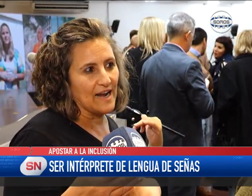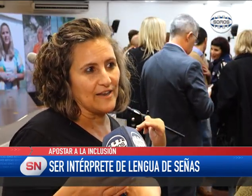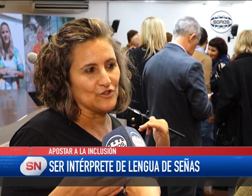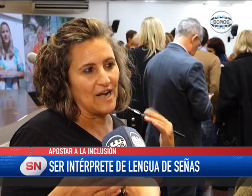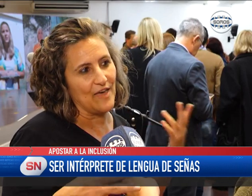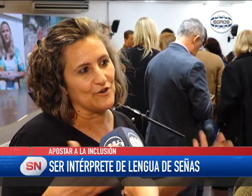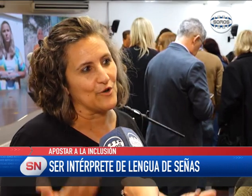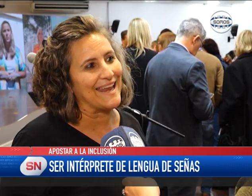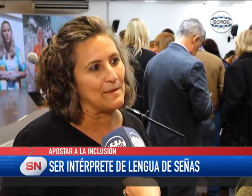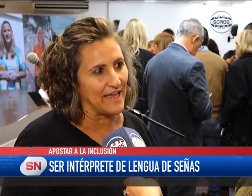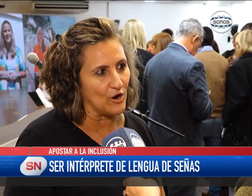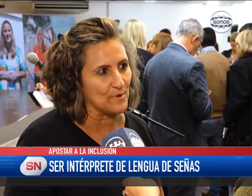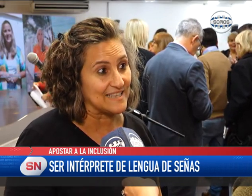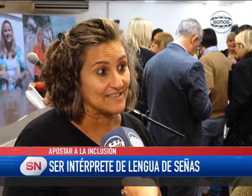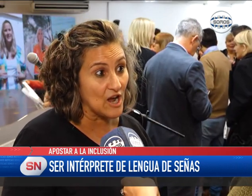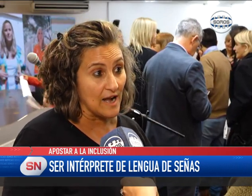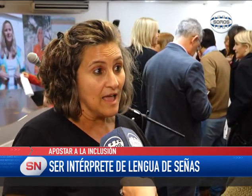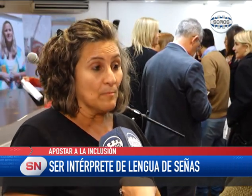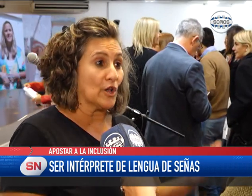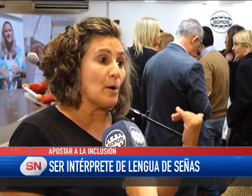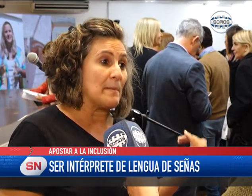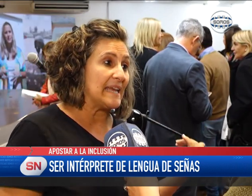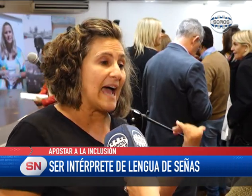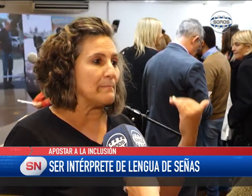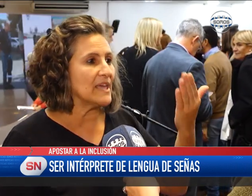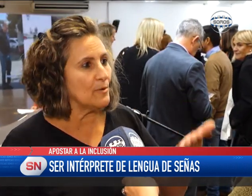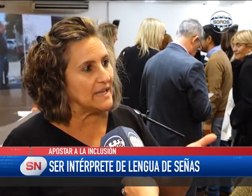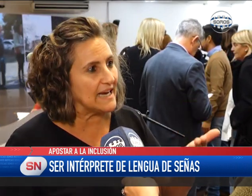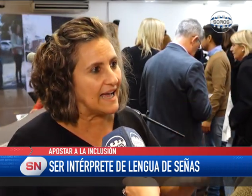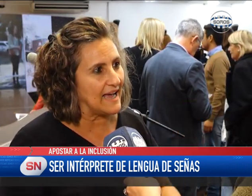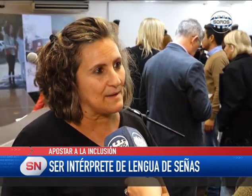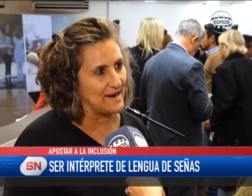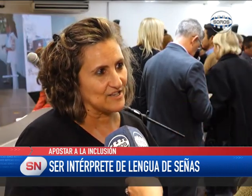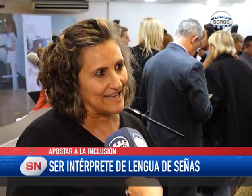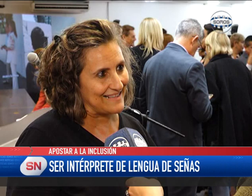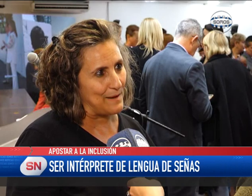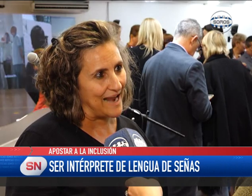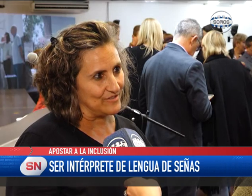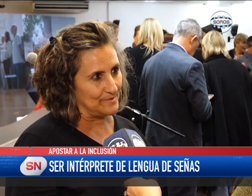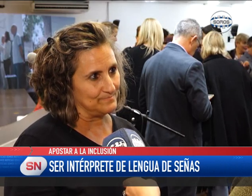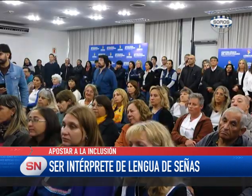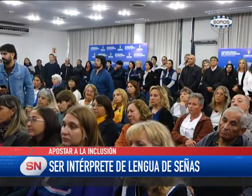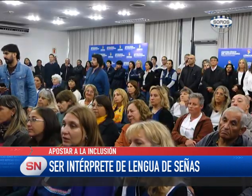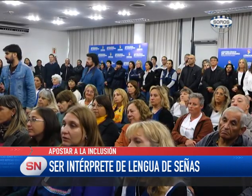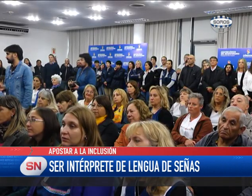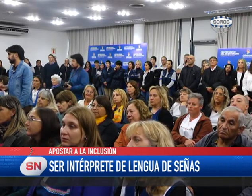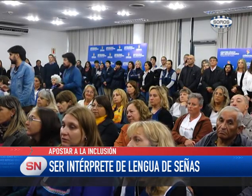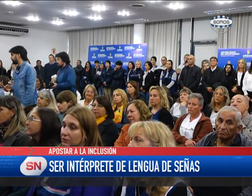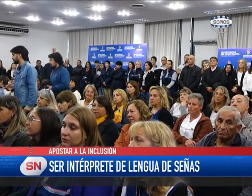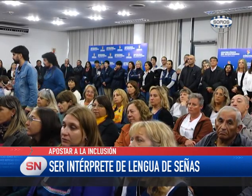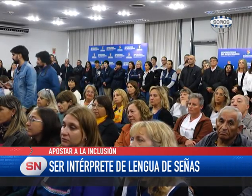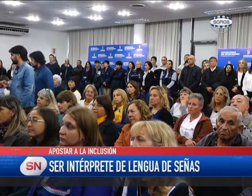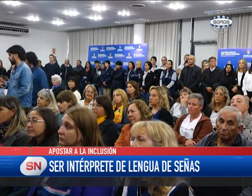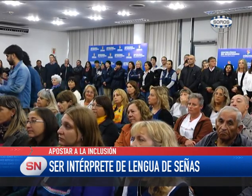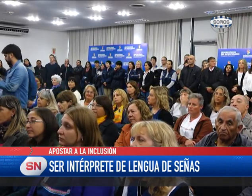hicieron colocar del otro lado, no es la mejor posición. Porque o me mira a mí o mira a la persona que está hablando. Yo creo